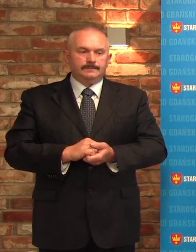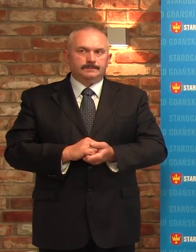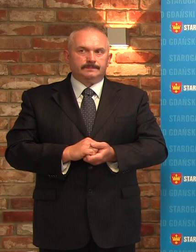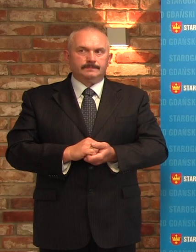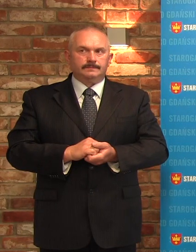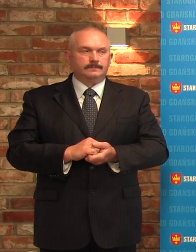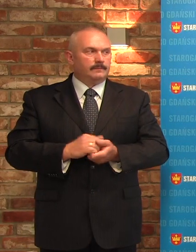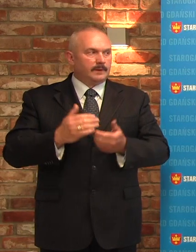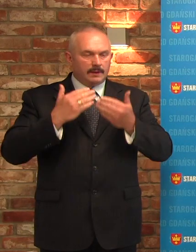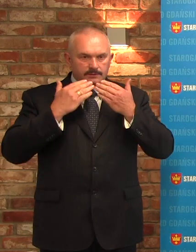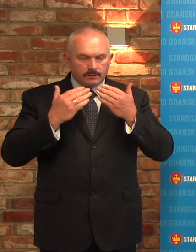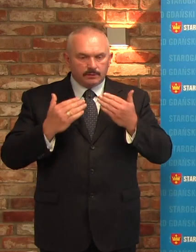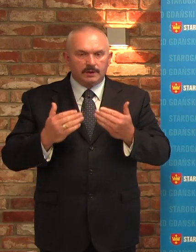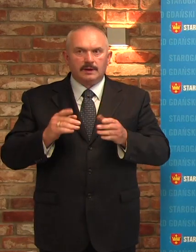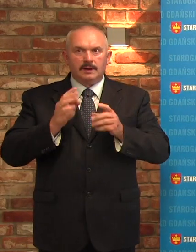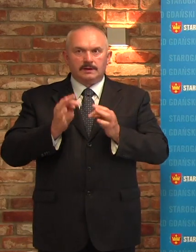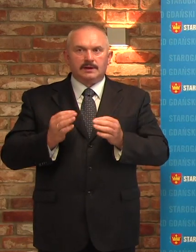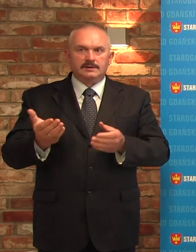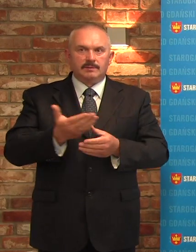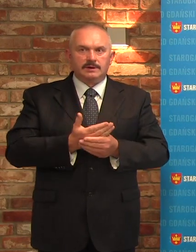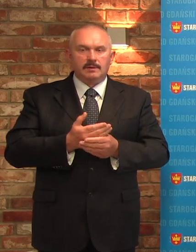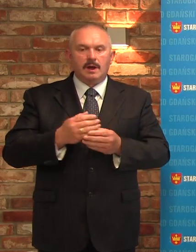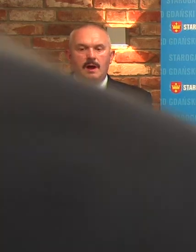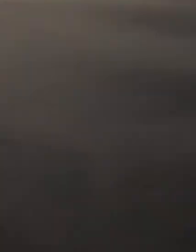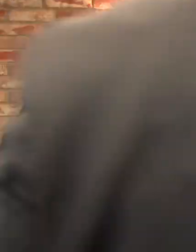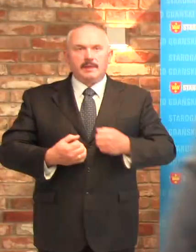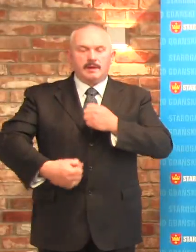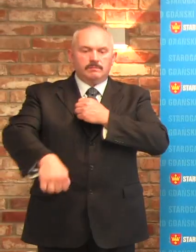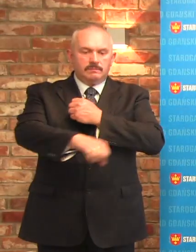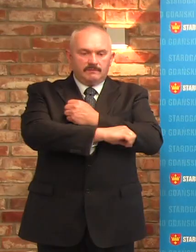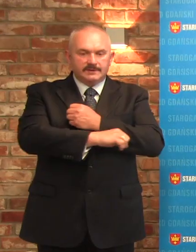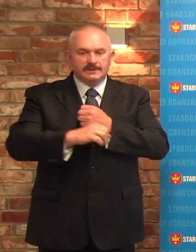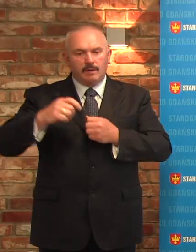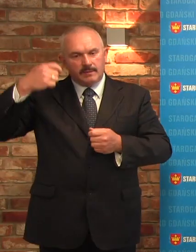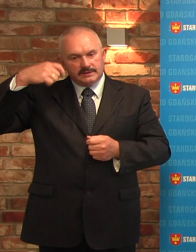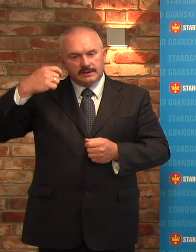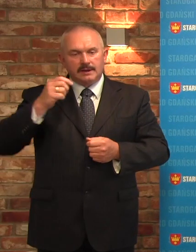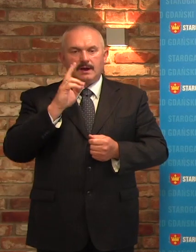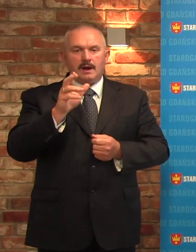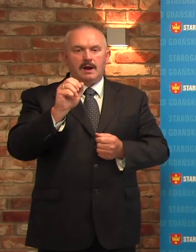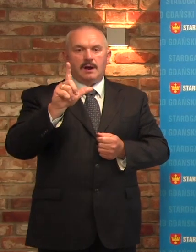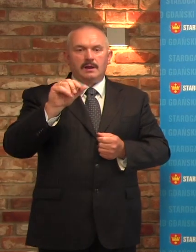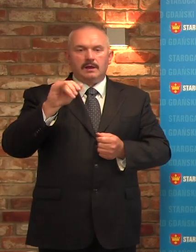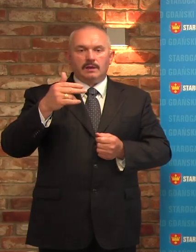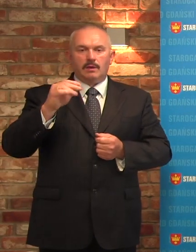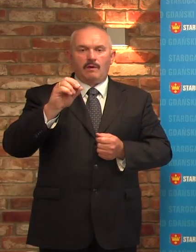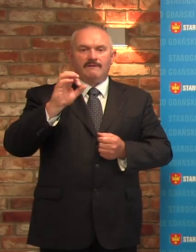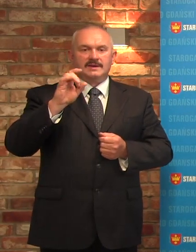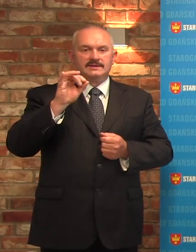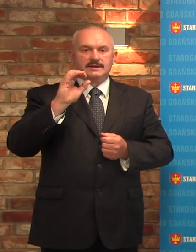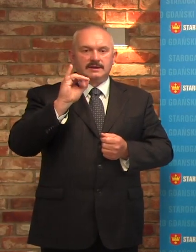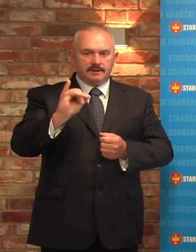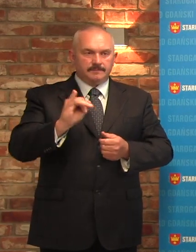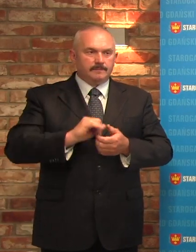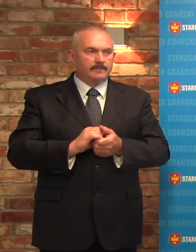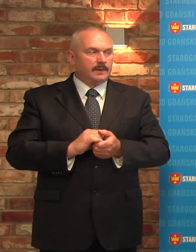Dziękuję. Zapraszam pana wiceprezydenta Macieja Kamilowskiego, który między innymi omówi kwestie